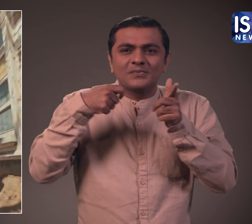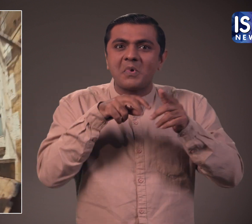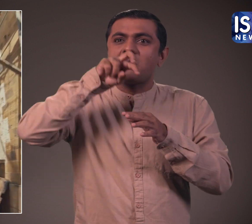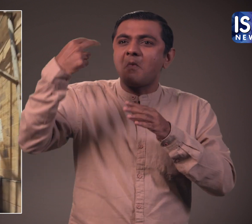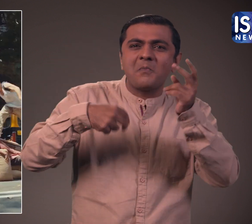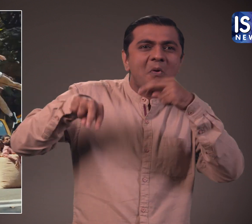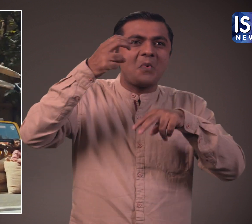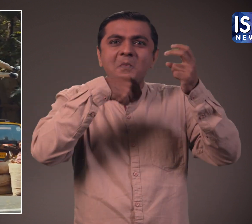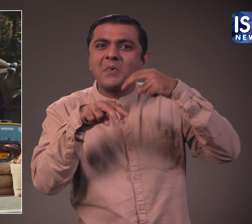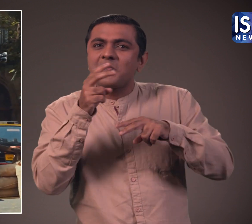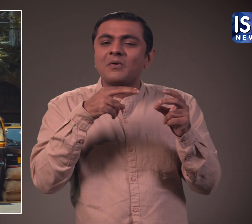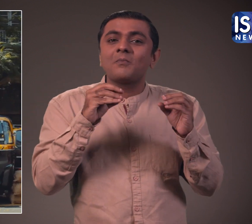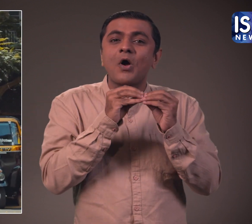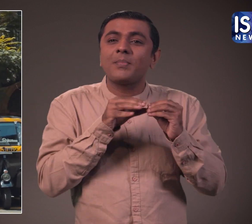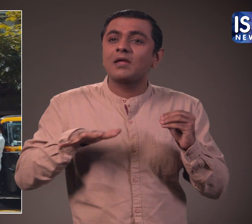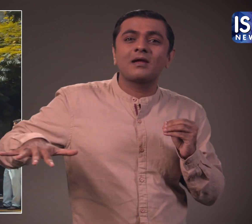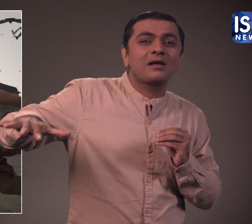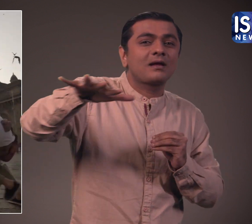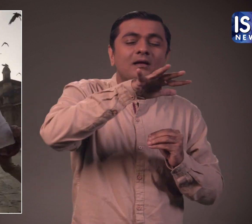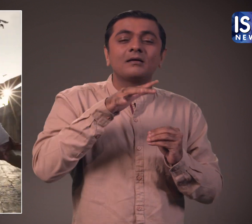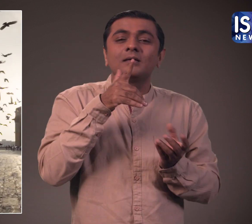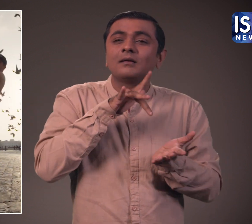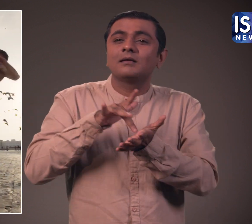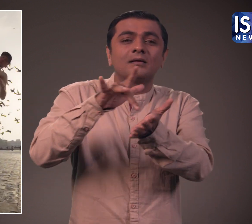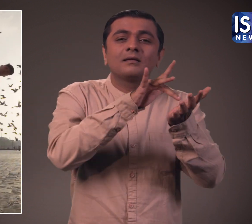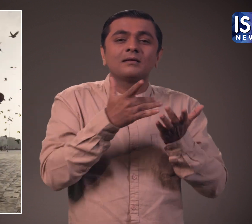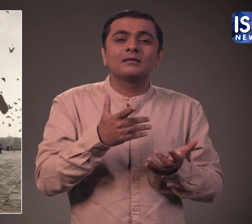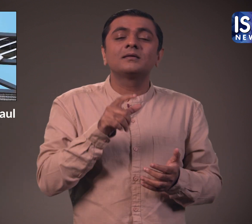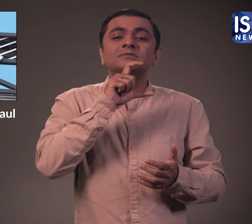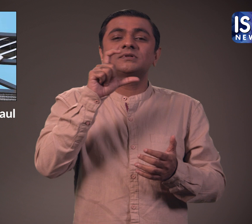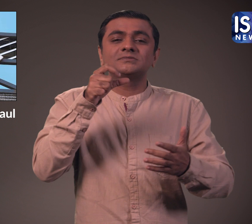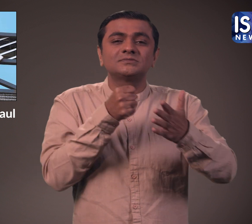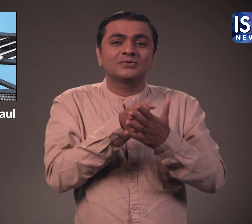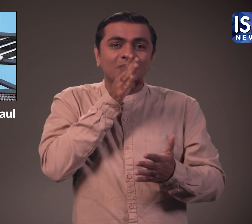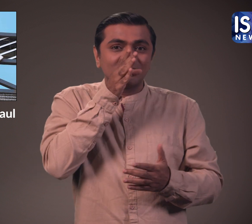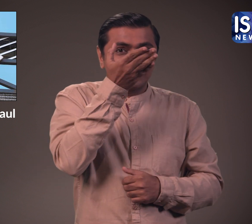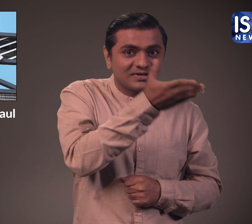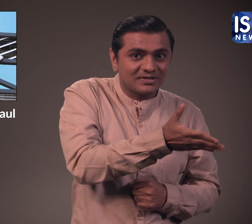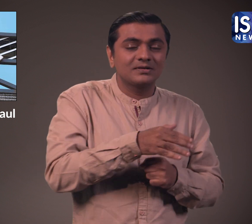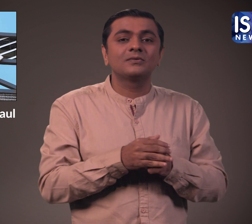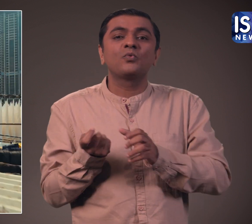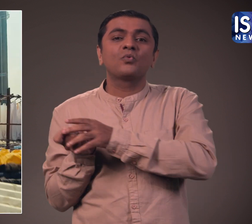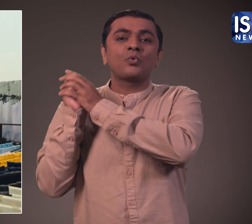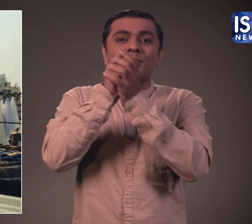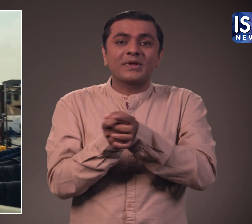और विपिन न स्थानों जैसे चर्ज गेट, दोपी घाट,